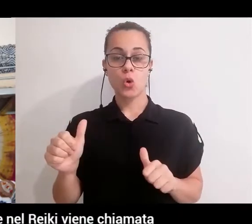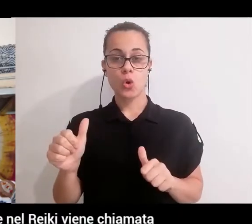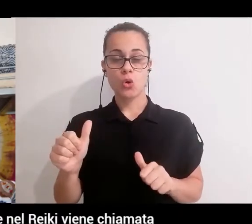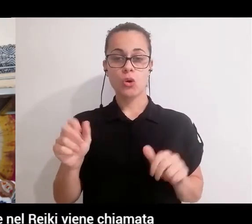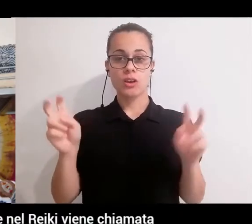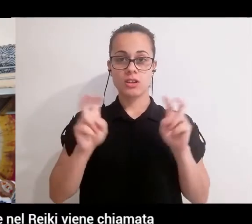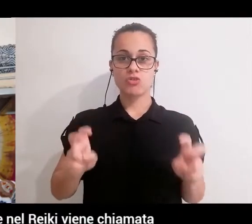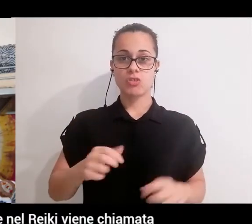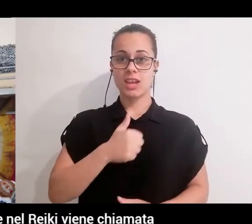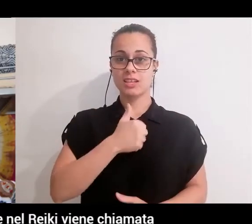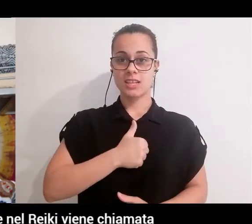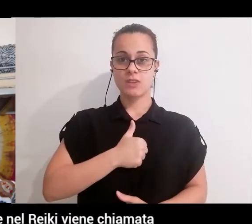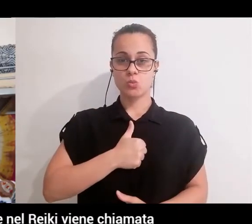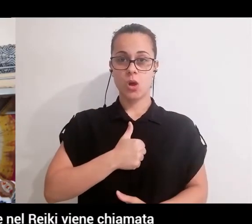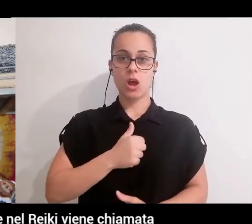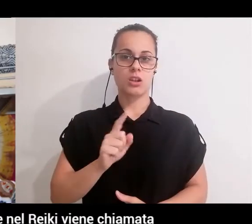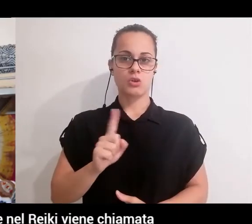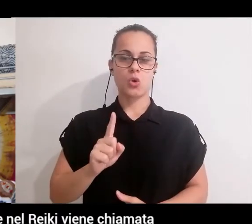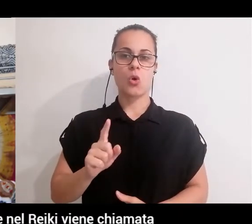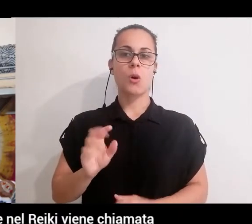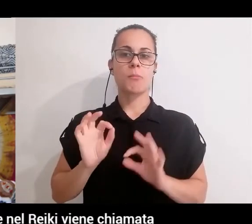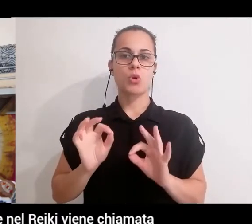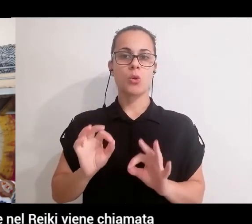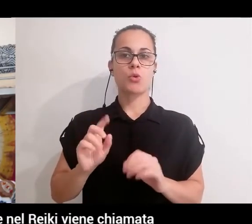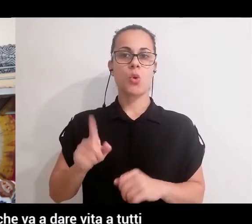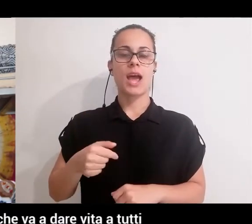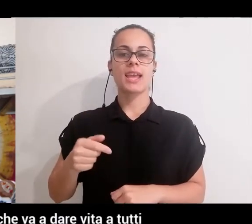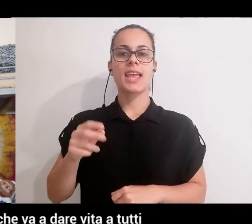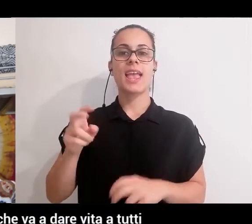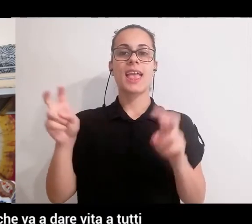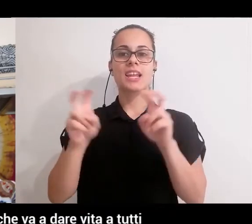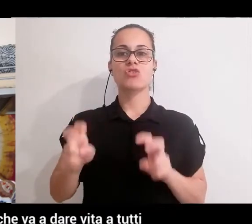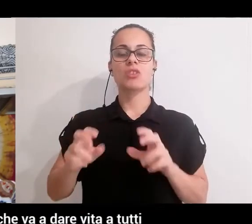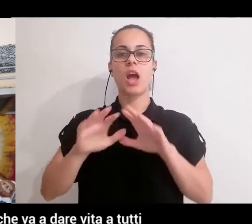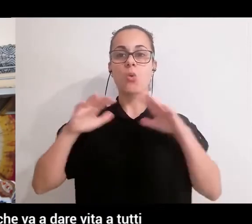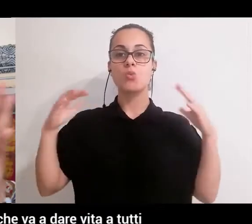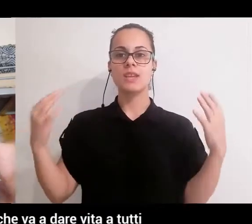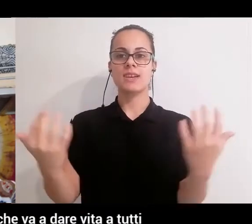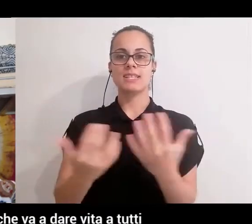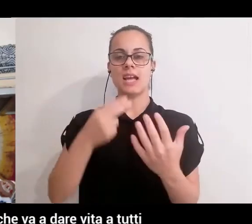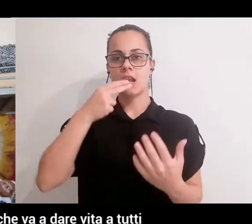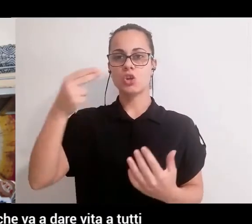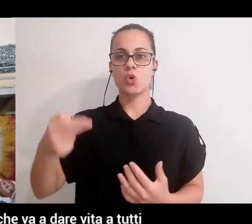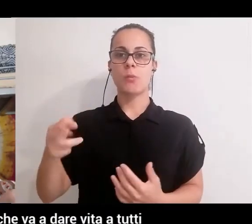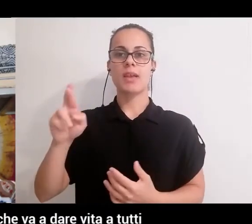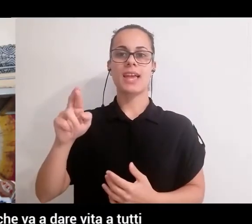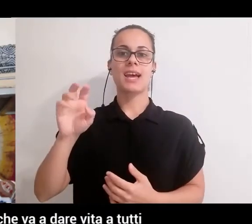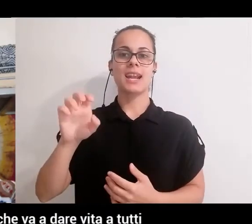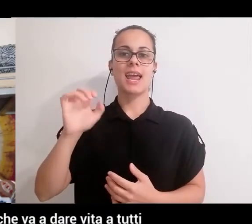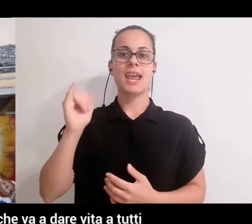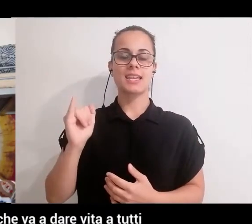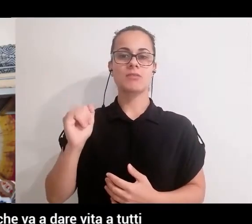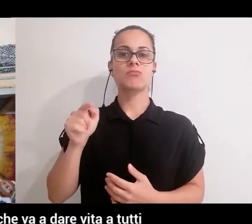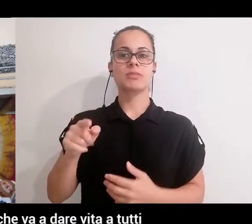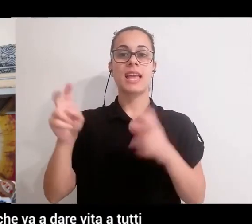individuale, ma ci riferiamo all'energia che nel Reiki viene chiamata energia Rei, quindi un'energia universale che va